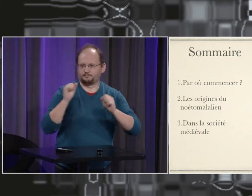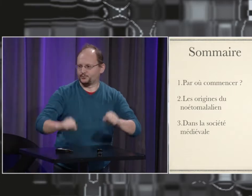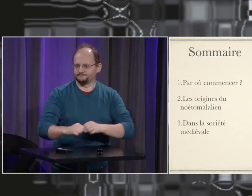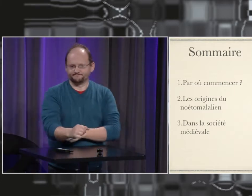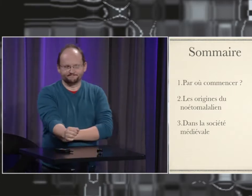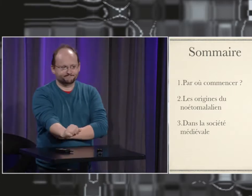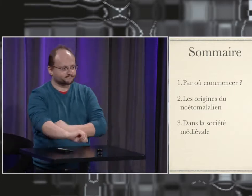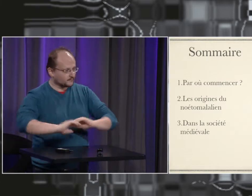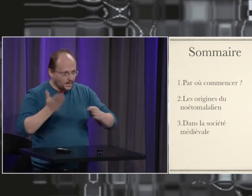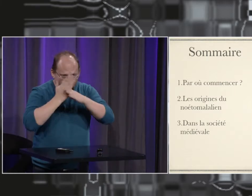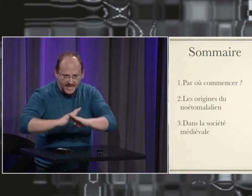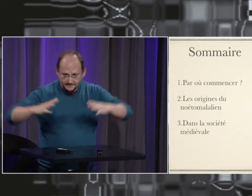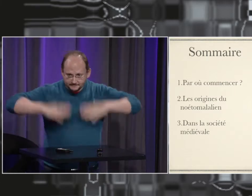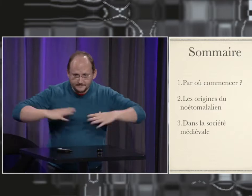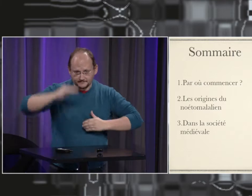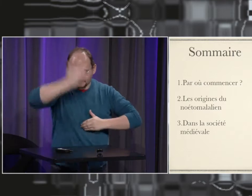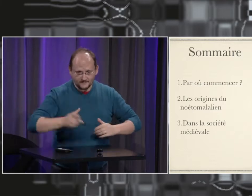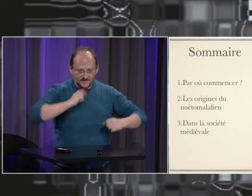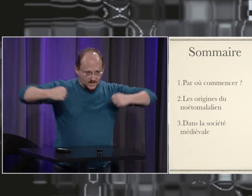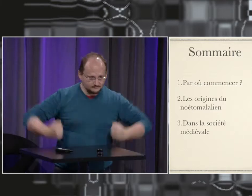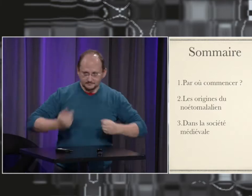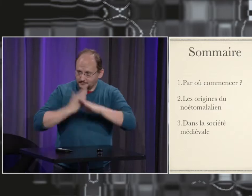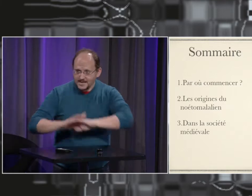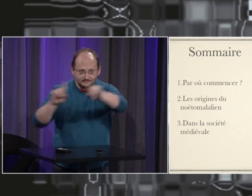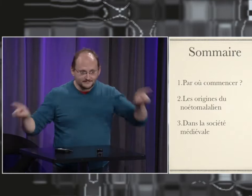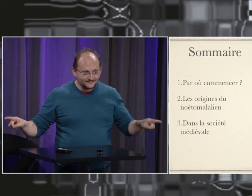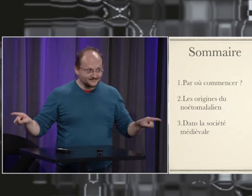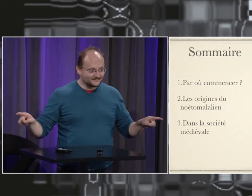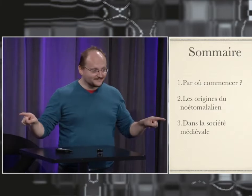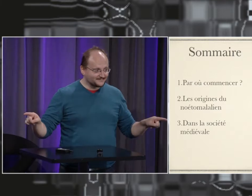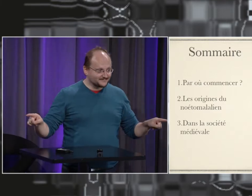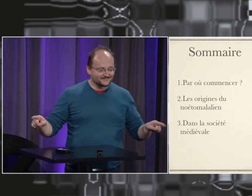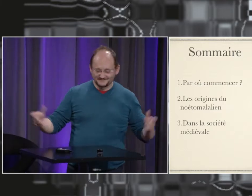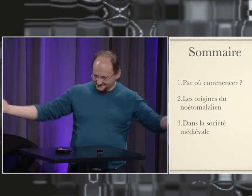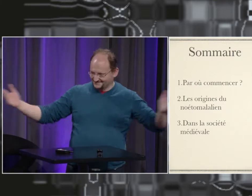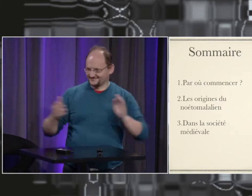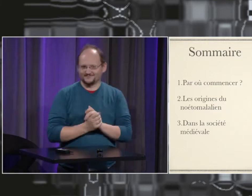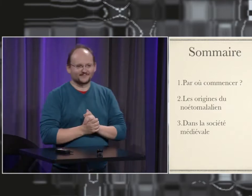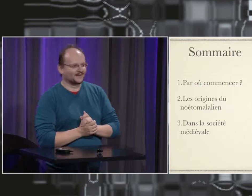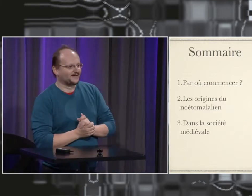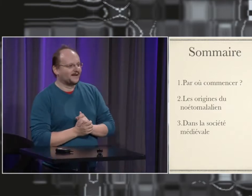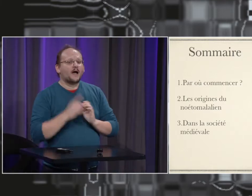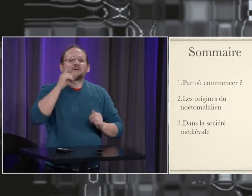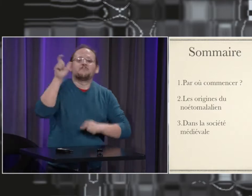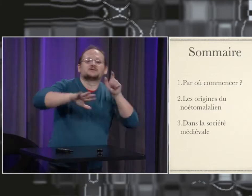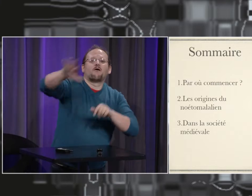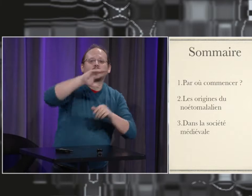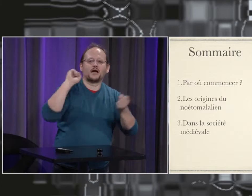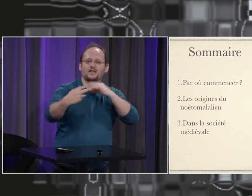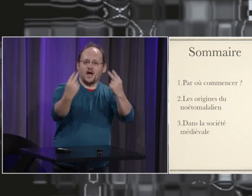je vais vous donner les clés qui vont vous permettre de comprendre. Est-ce que vous êtes prêts ?-ce que vous avez votre armure avec vous ? Voilà, votre cheval, votre monture